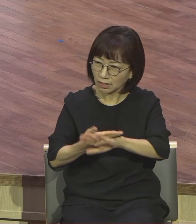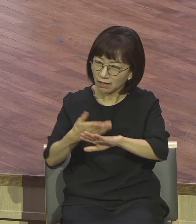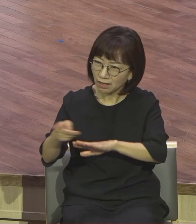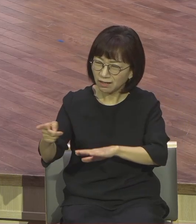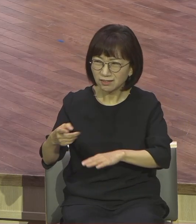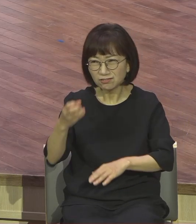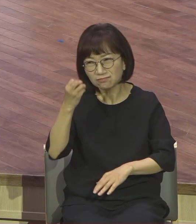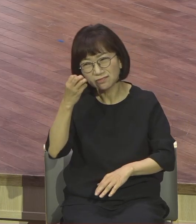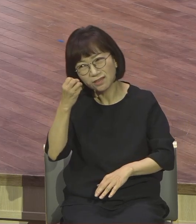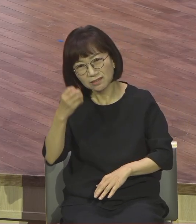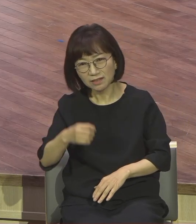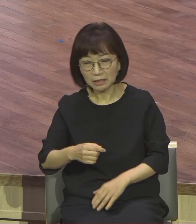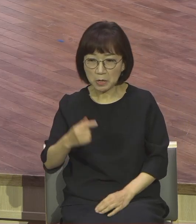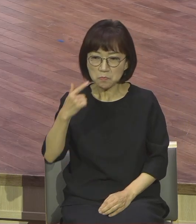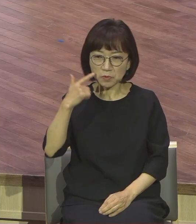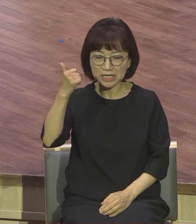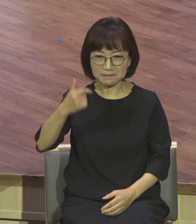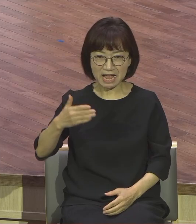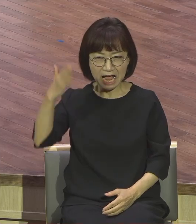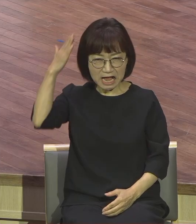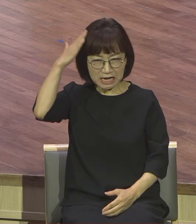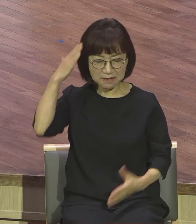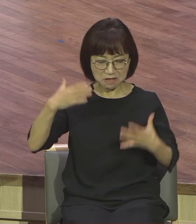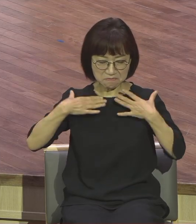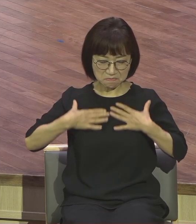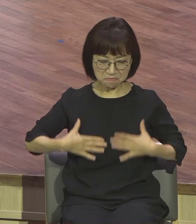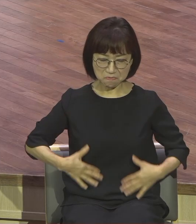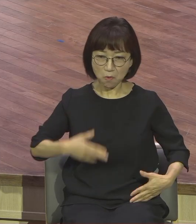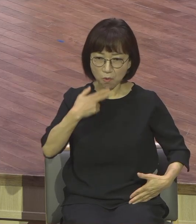목사는 왜 가운을 안 입고 새파란 옷을 입고 있나 들렸다 다쳤다.